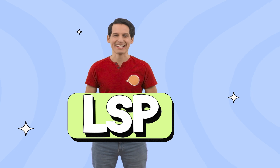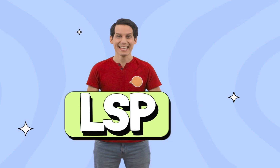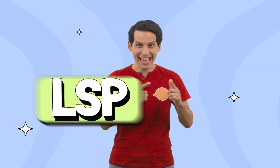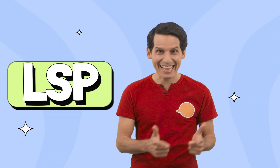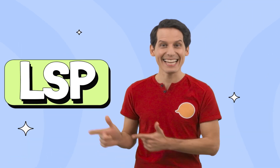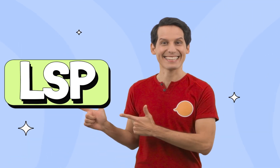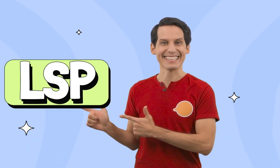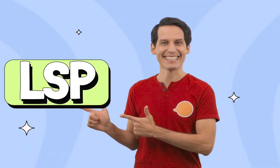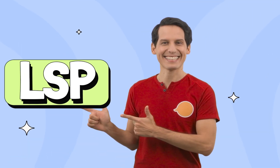¡Adelante!